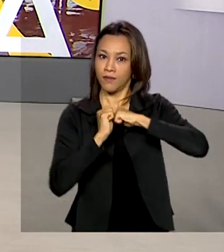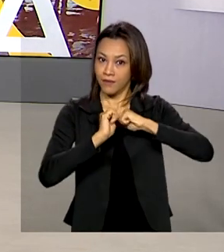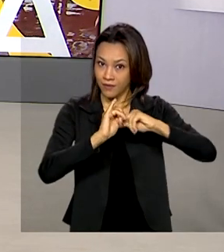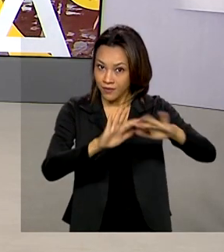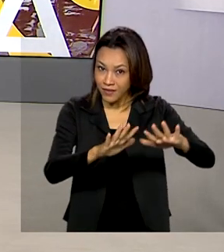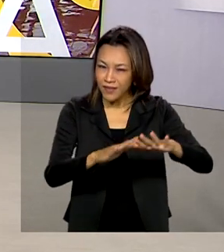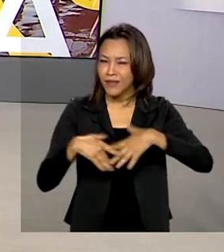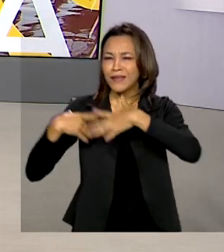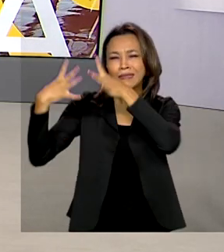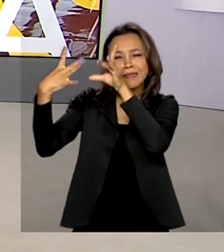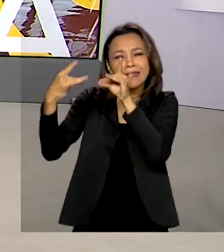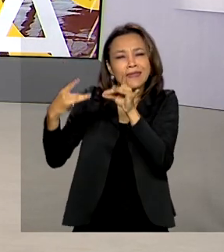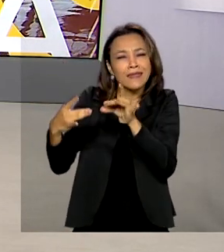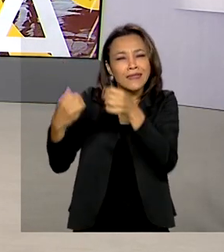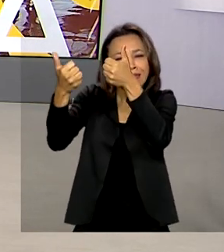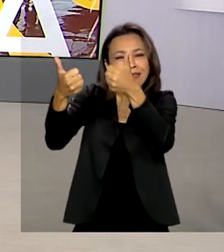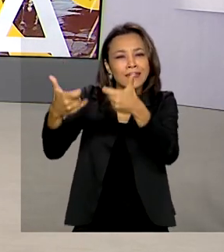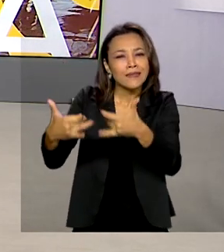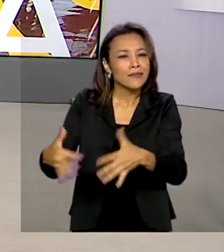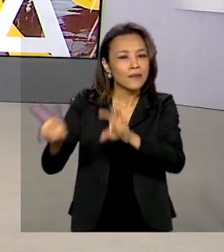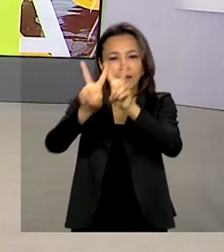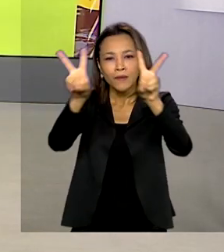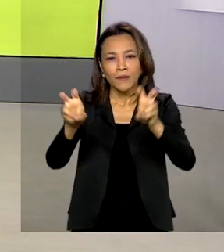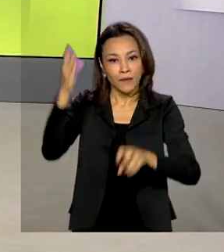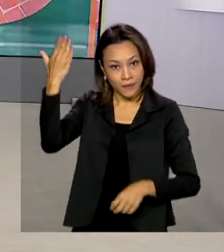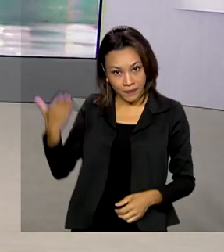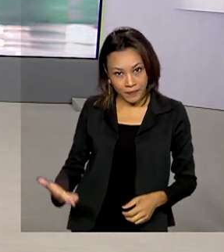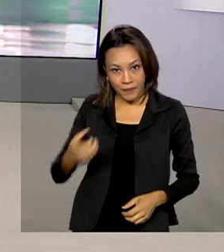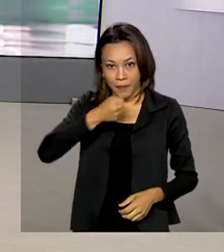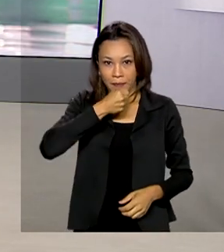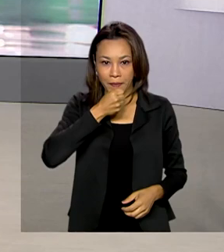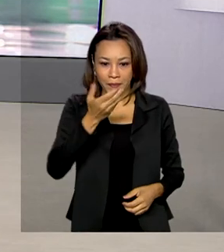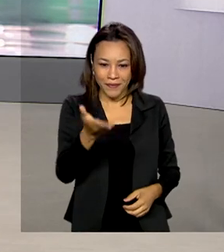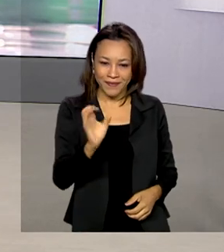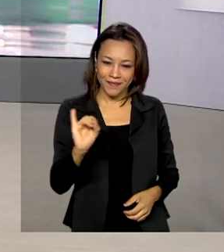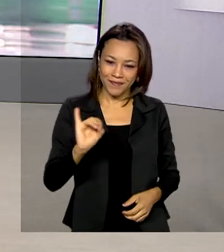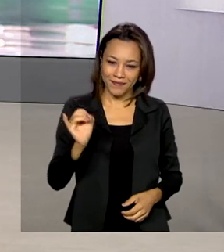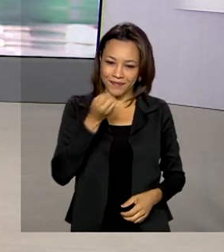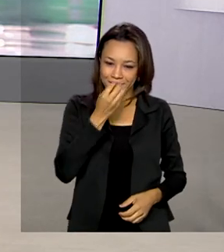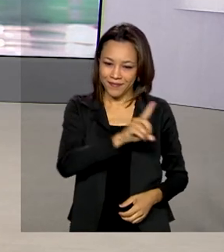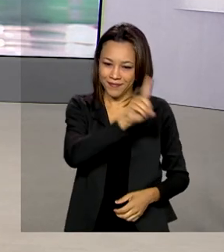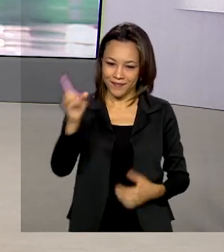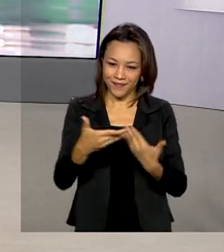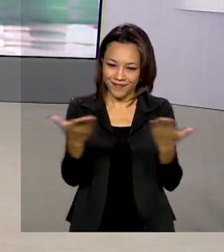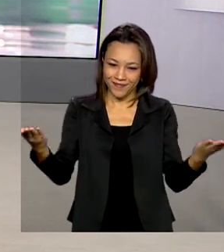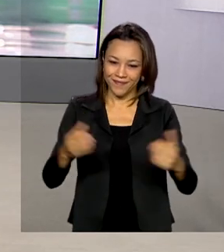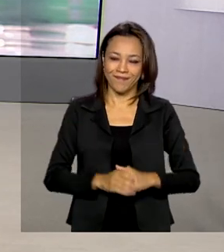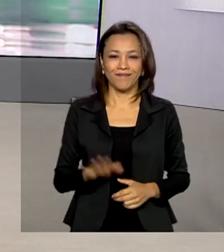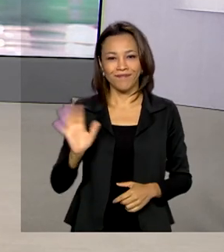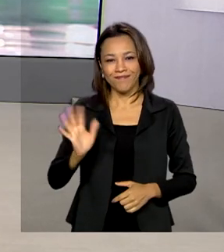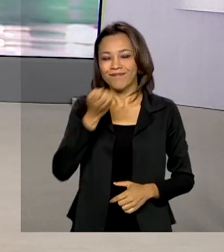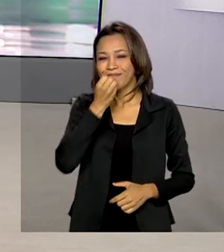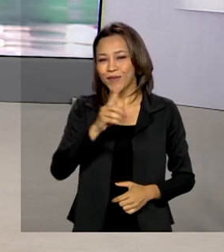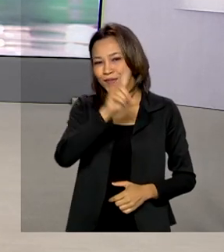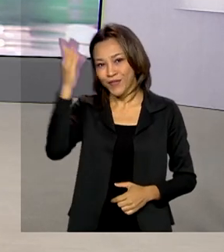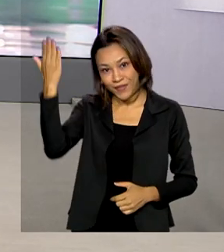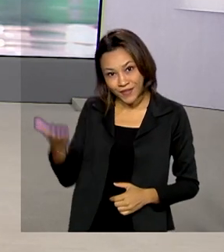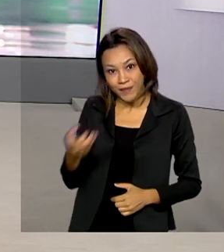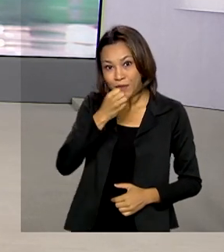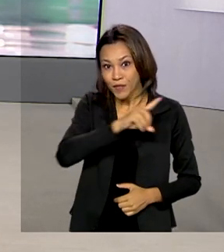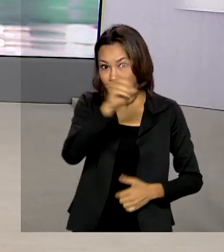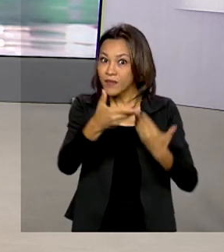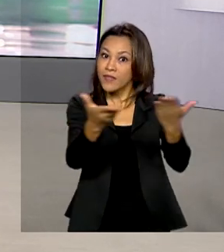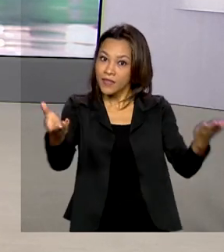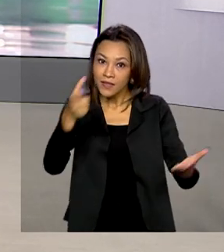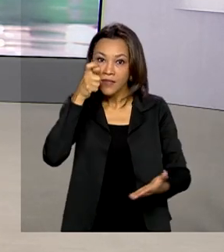Quem traz os detalhes ao vivo para a gente sobre esse assunto é Márcia Fernandes. Oi Márcia, bom dia. Oi Renata, bom dia para você, bom dia para todos que